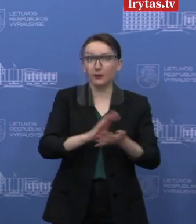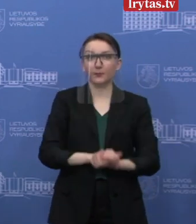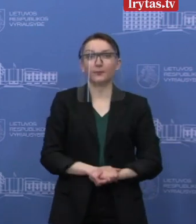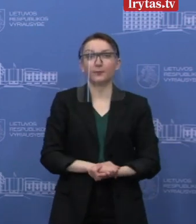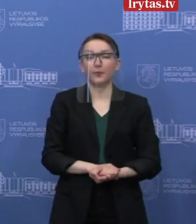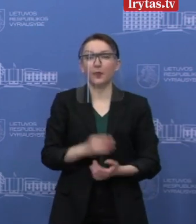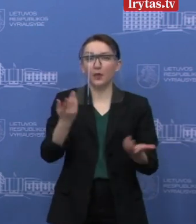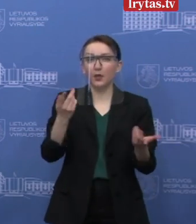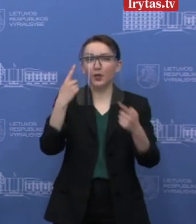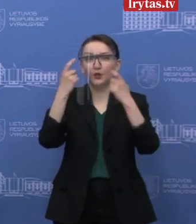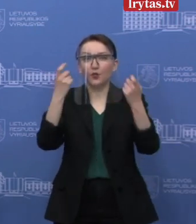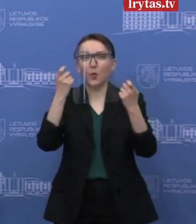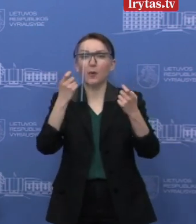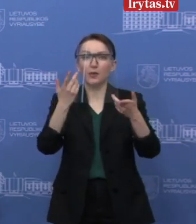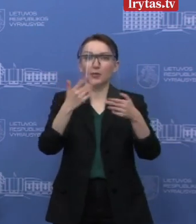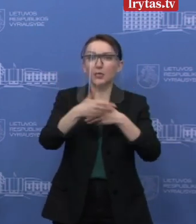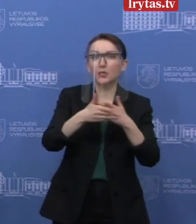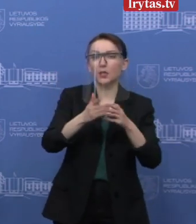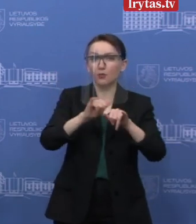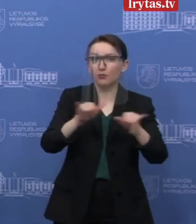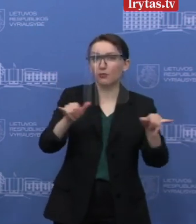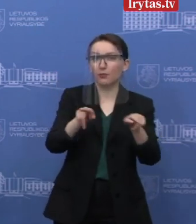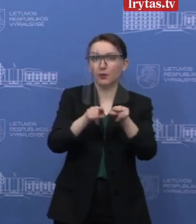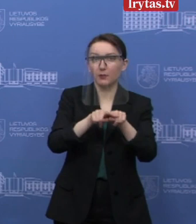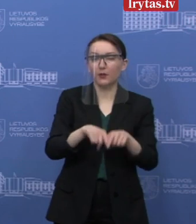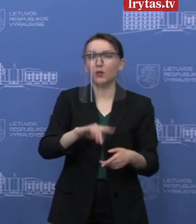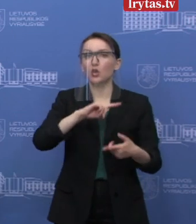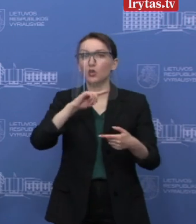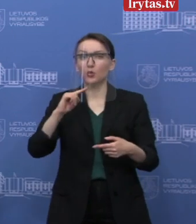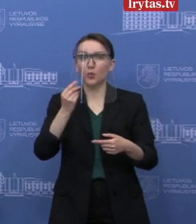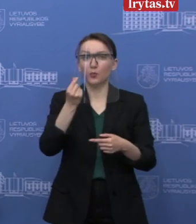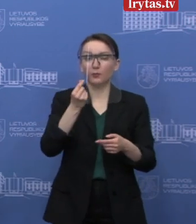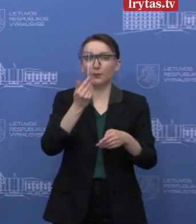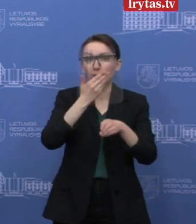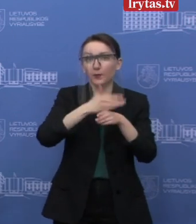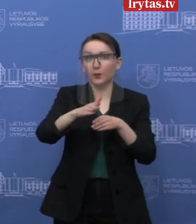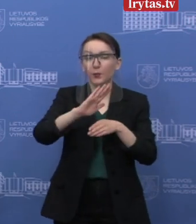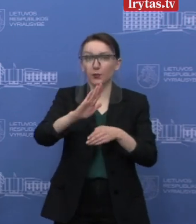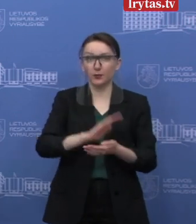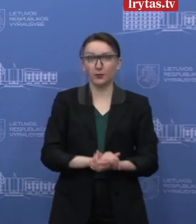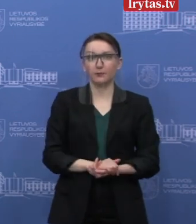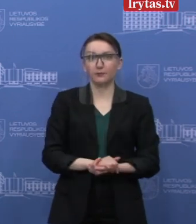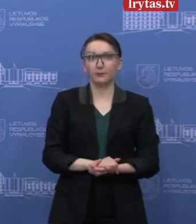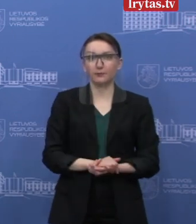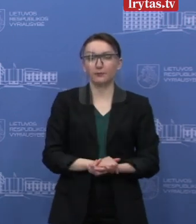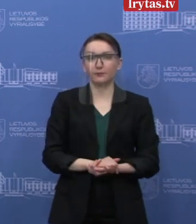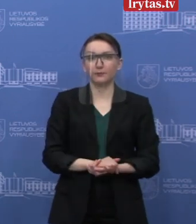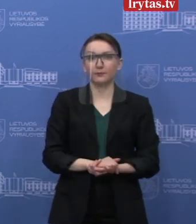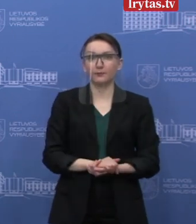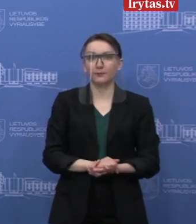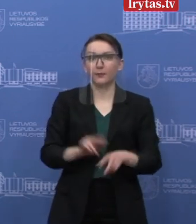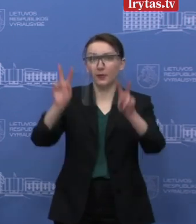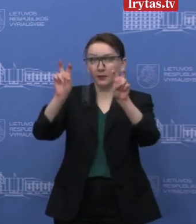informacinės visuomenės plėtra. Na ir didžioji dalis šių lėšų yra skirta